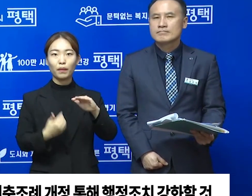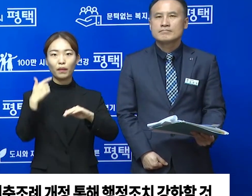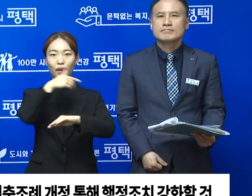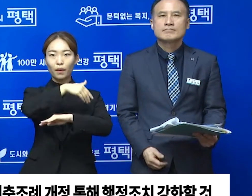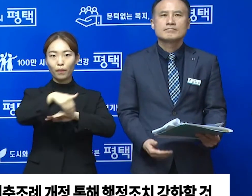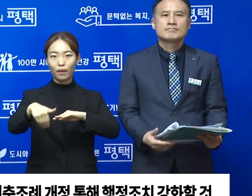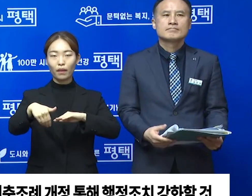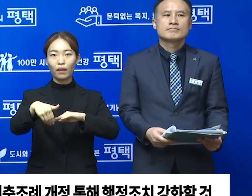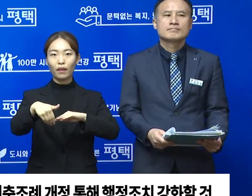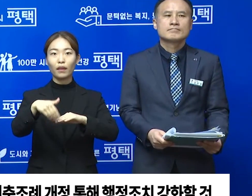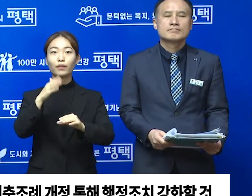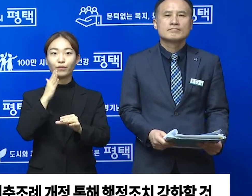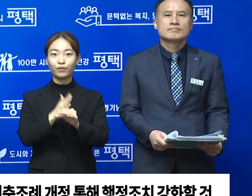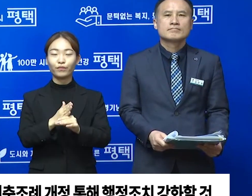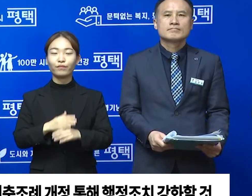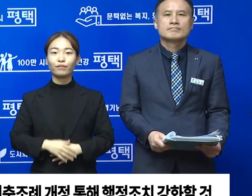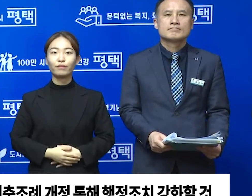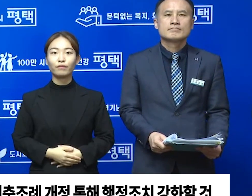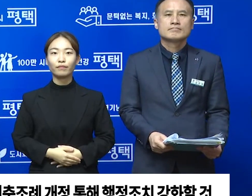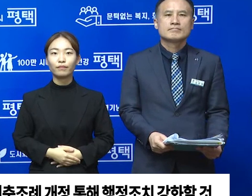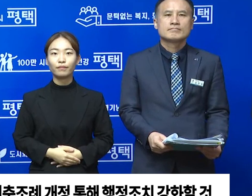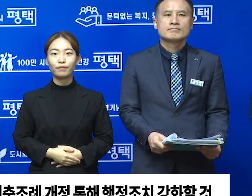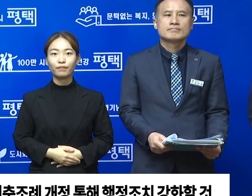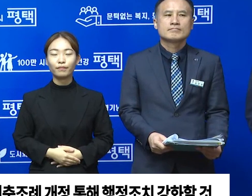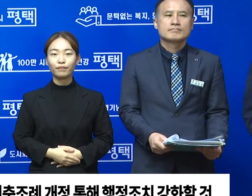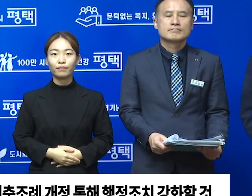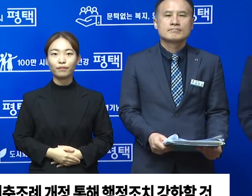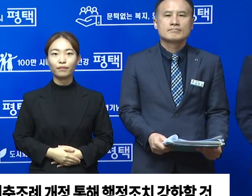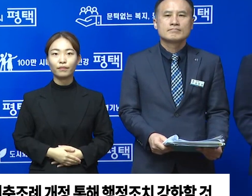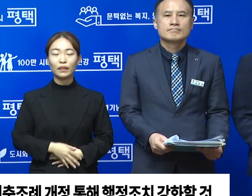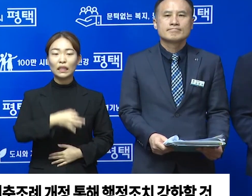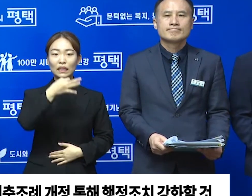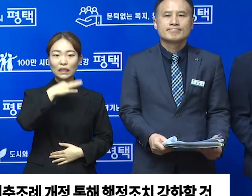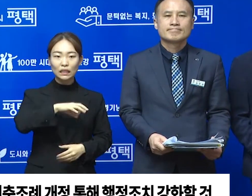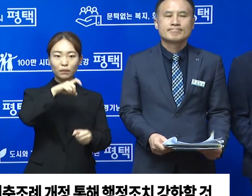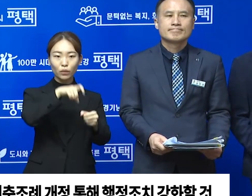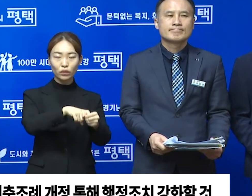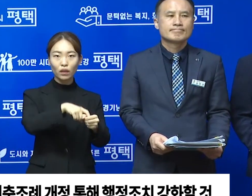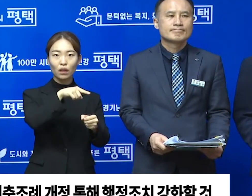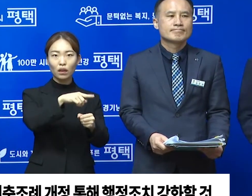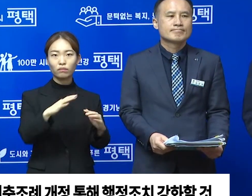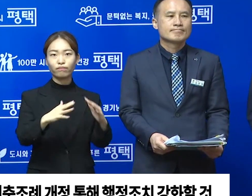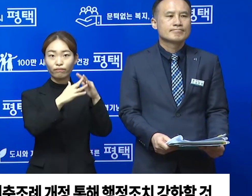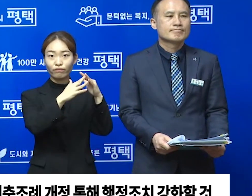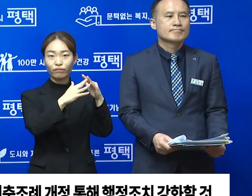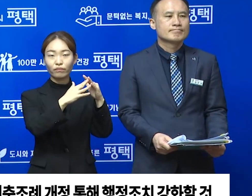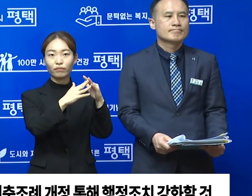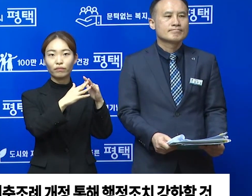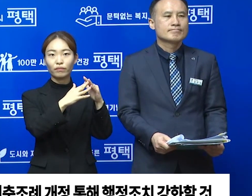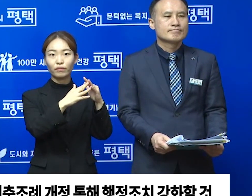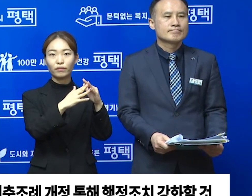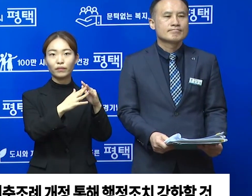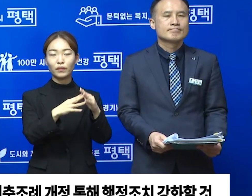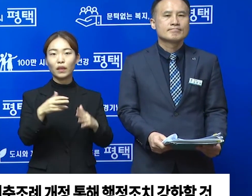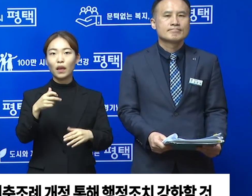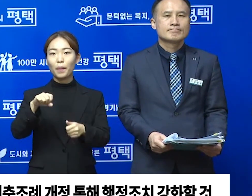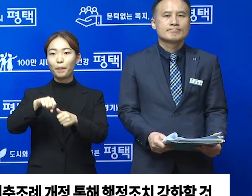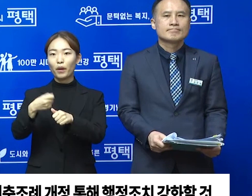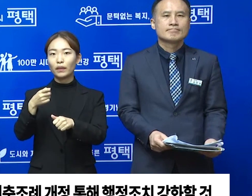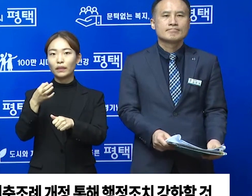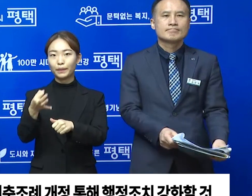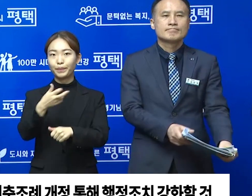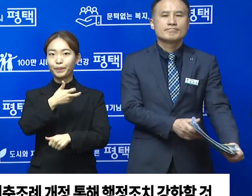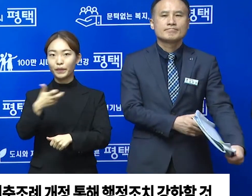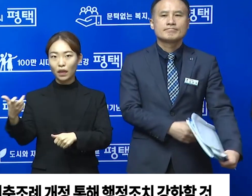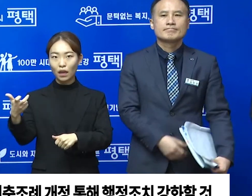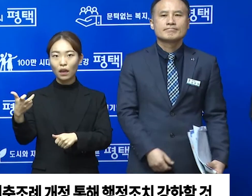통해 행정 조치를 강화하고 신규 발생 위반 행위를 방지하기 위해 지역 건축사회와 협력해 사용 승인